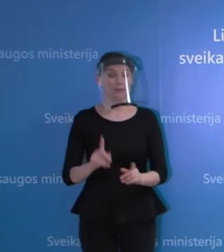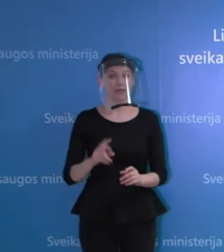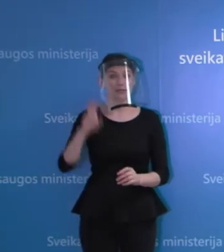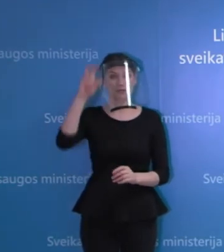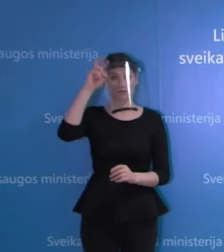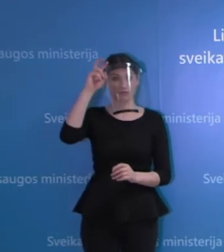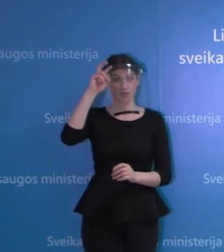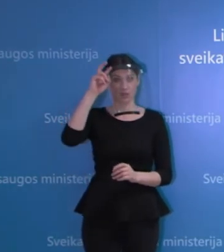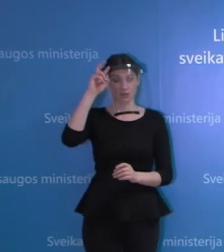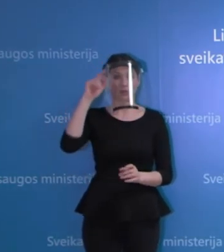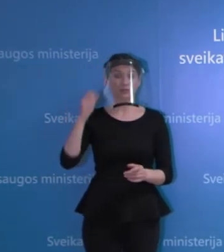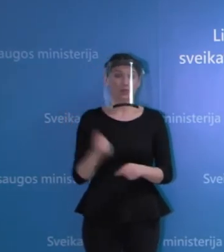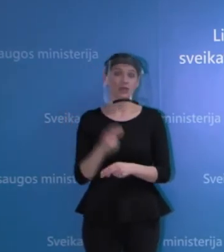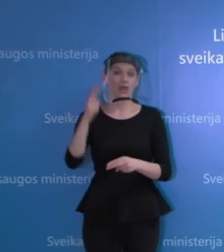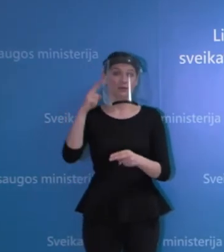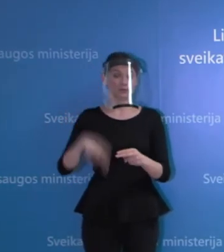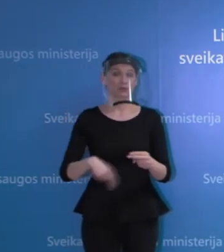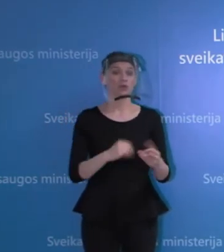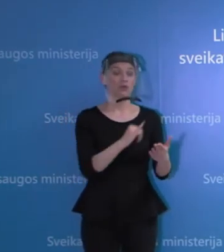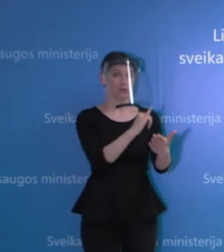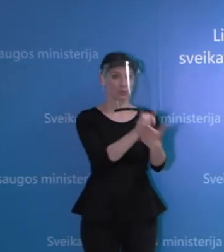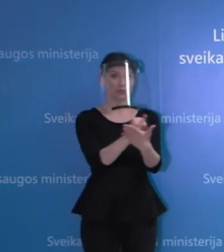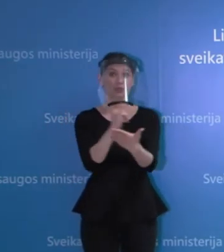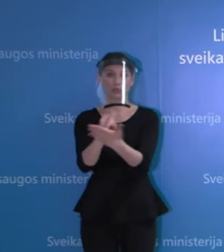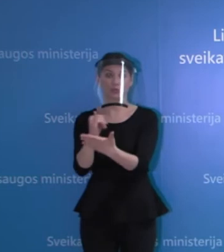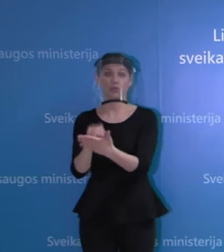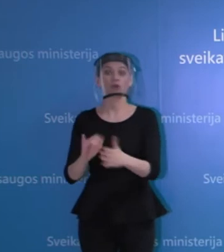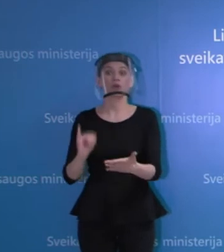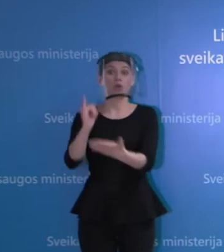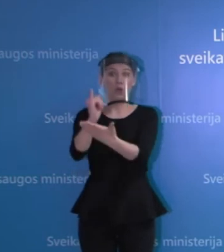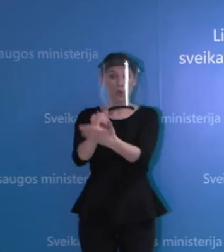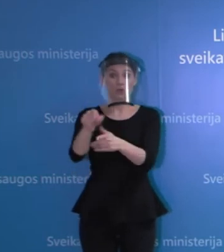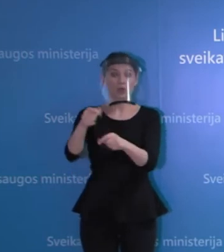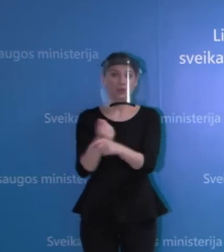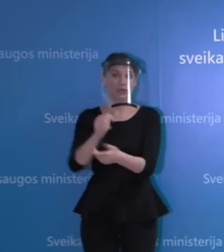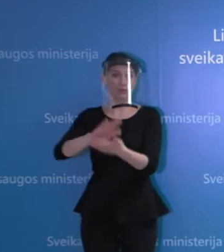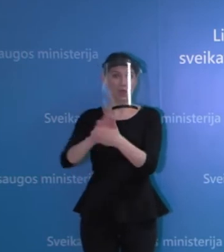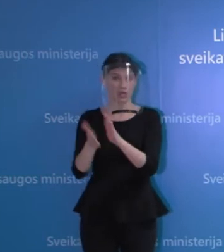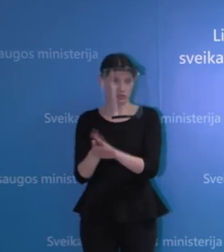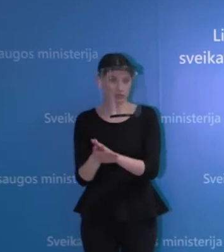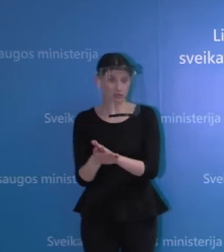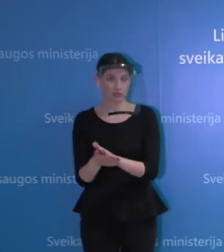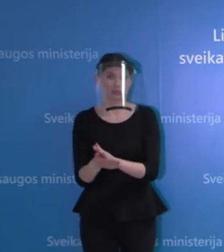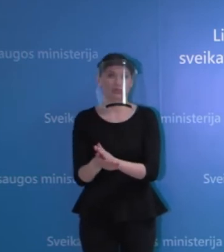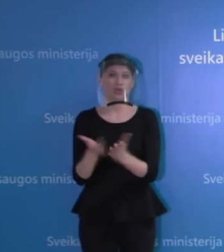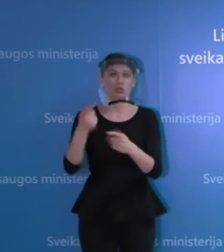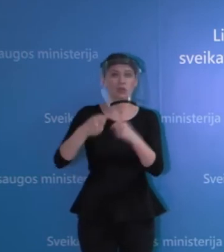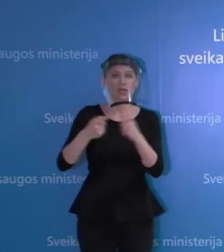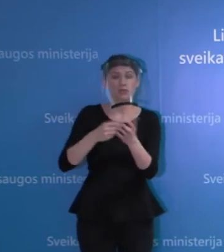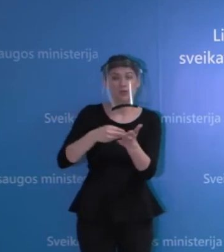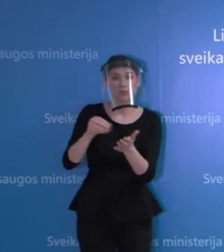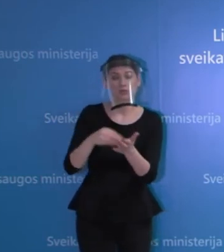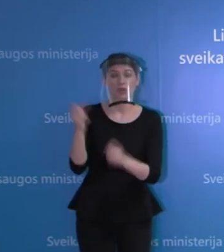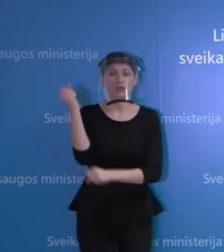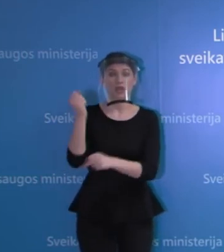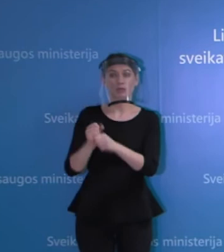yra planuojama kažką sušvelninti, kad jie spėtų pasiruošti, tiesiog prisitaikyti, įsigyti tam tikras priemanės, pasiruošti